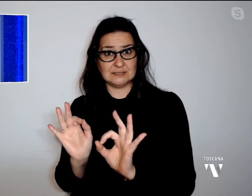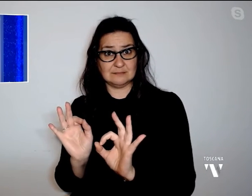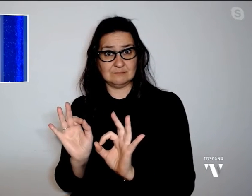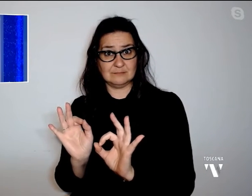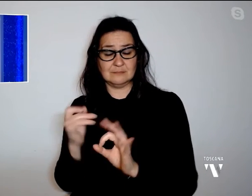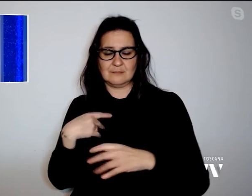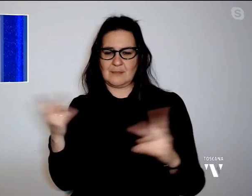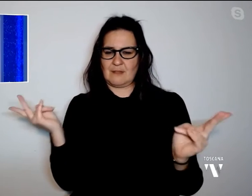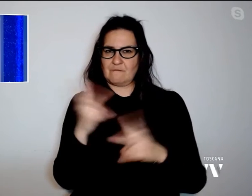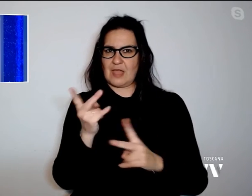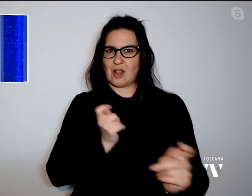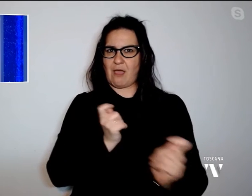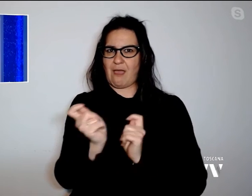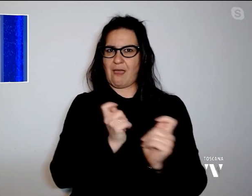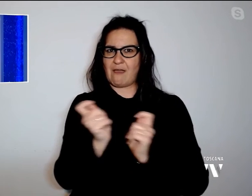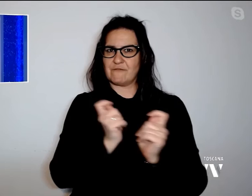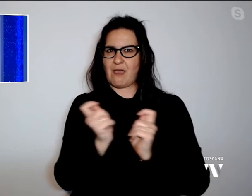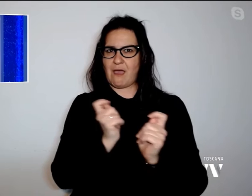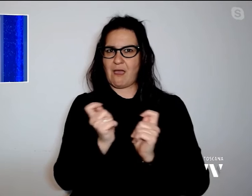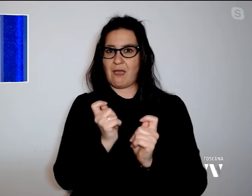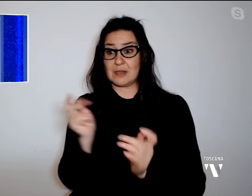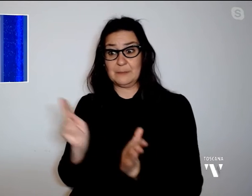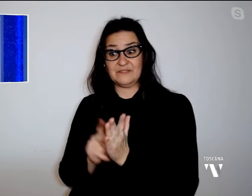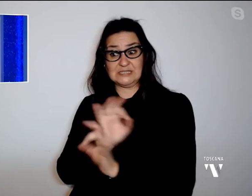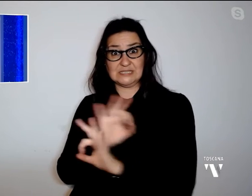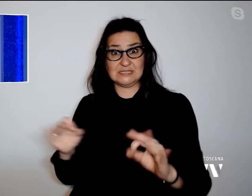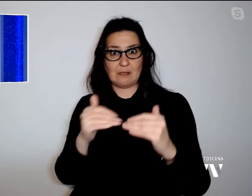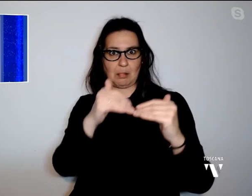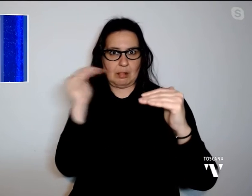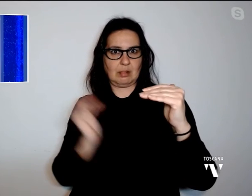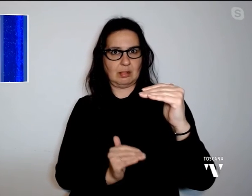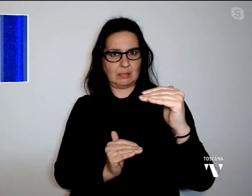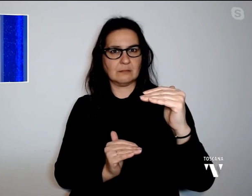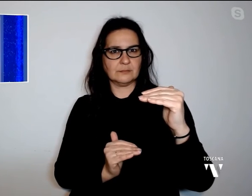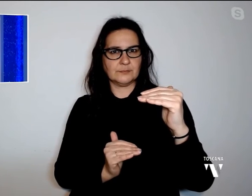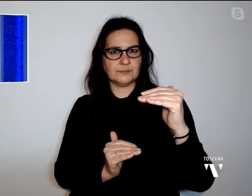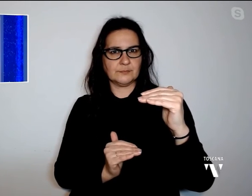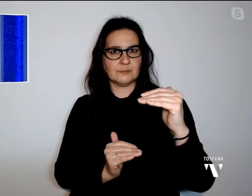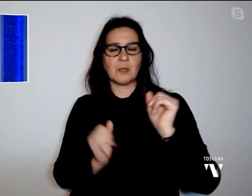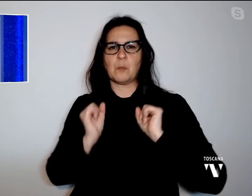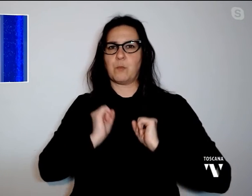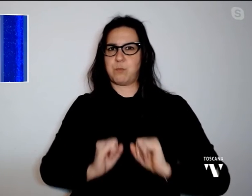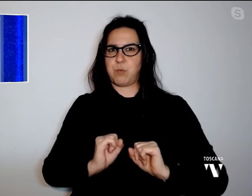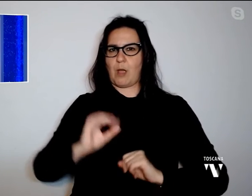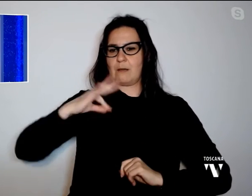'affari inferiore a quello effettivo e percepire così il sussidio.